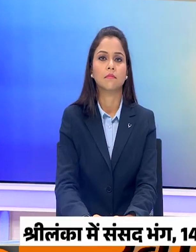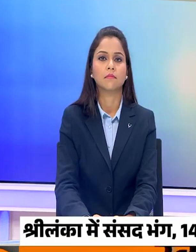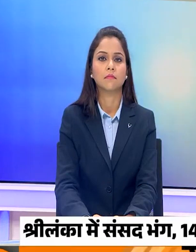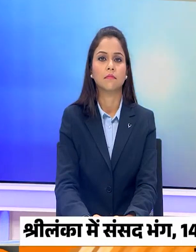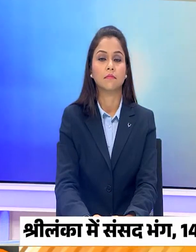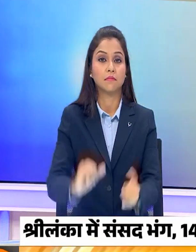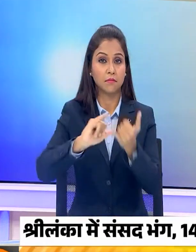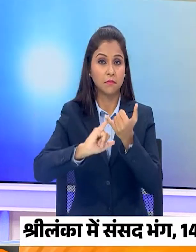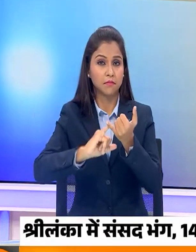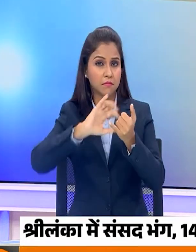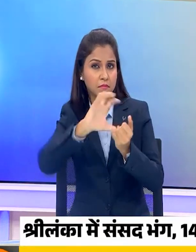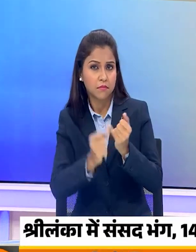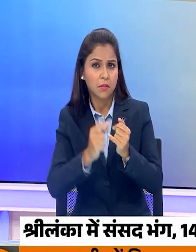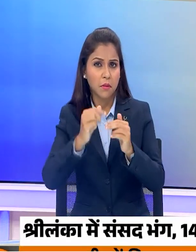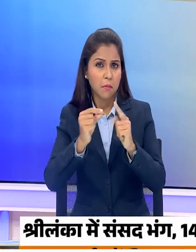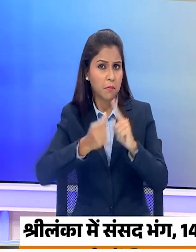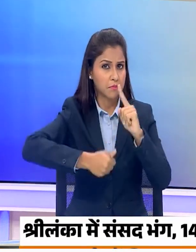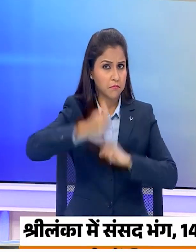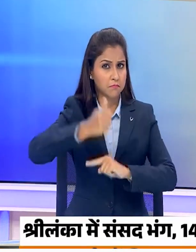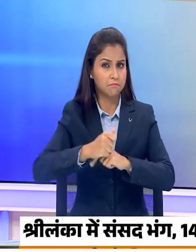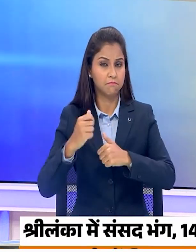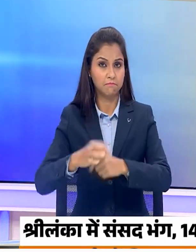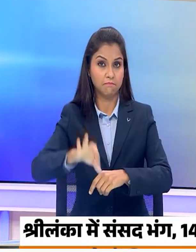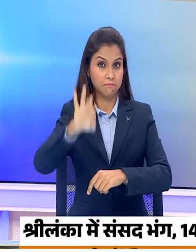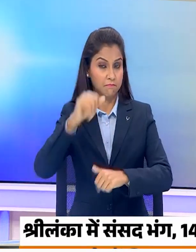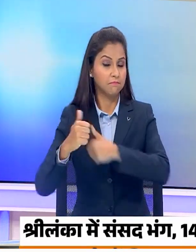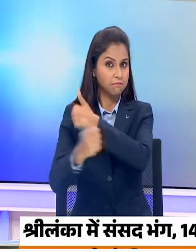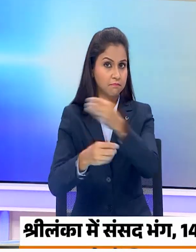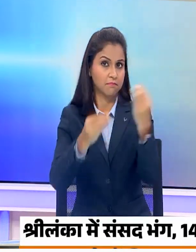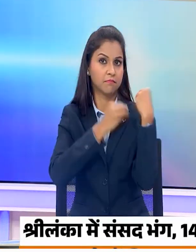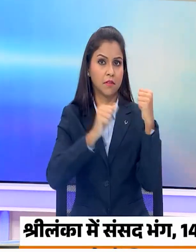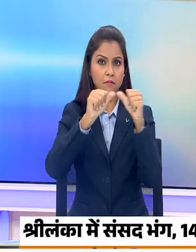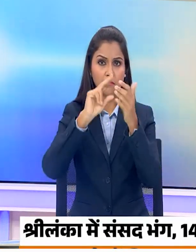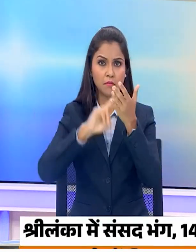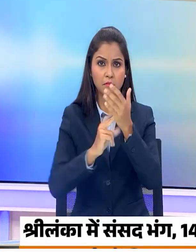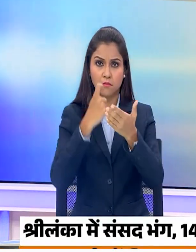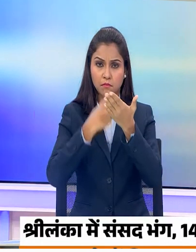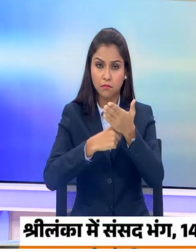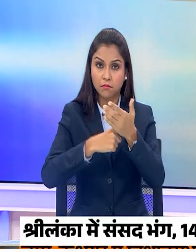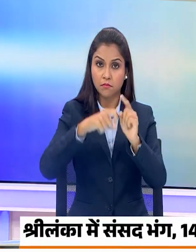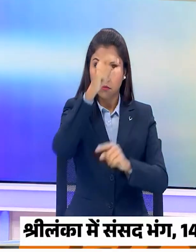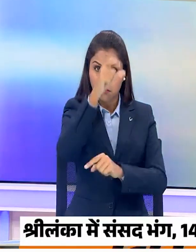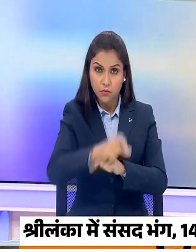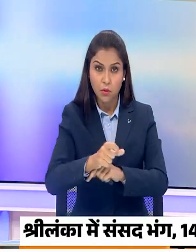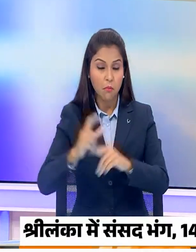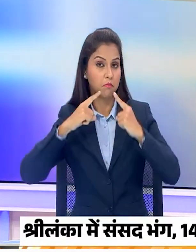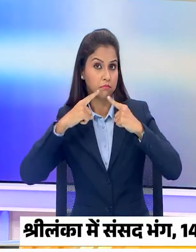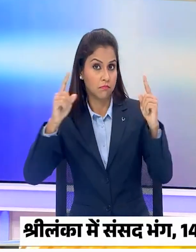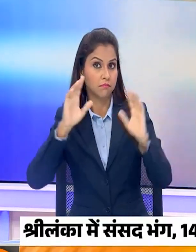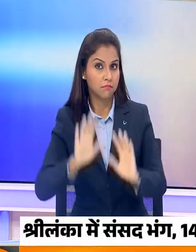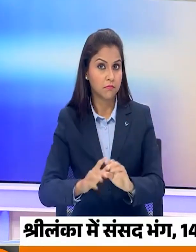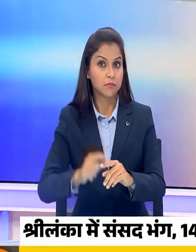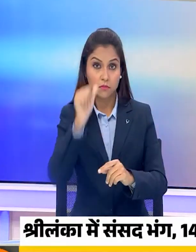श्री लंका में राश्टुपती पंद की कमान संभालते ही अनुरा कुमारा जिसा नाइके ने किया बड़ा एलान